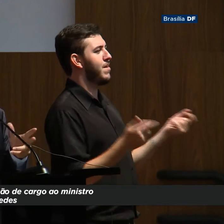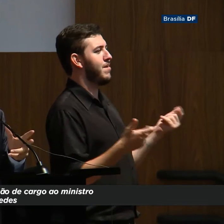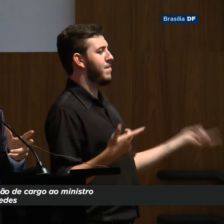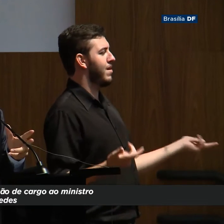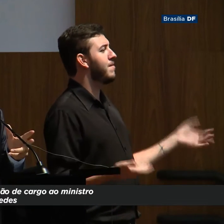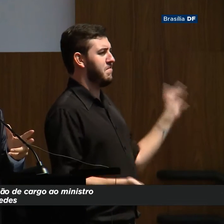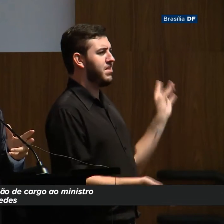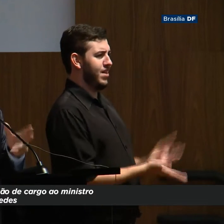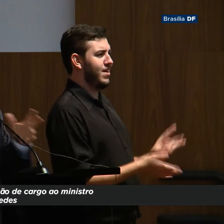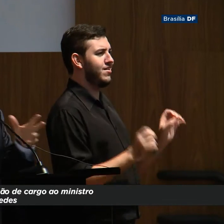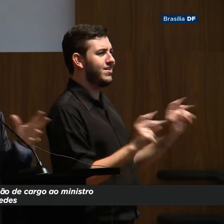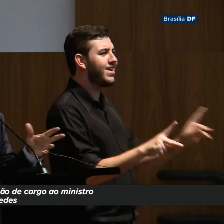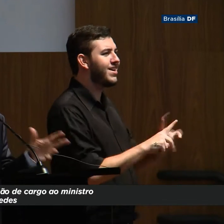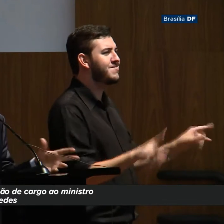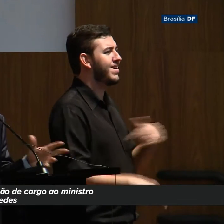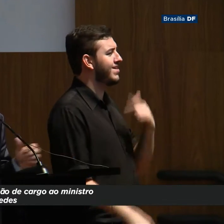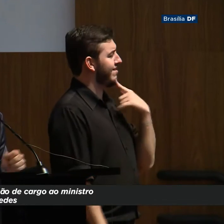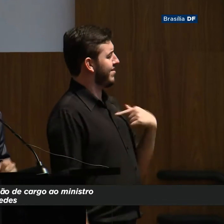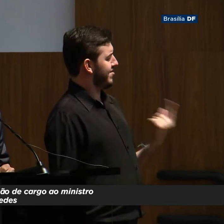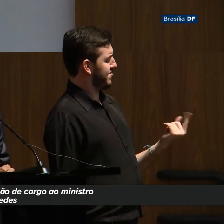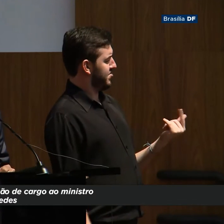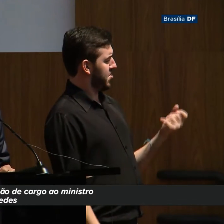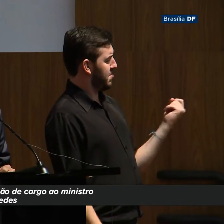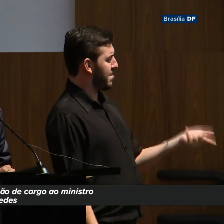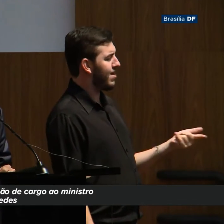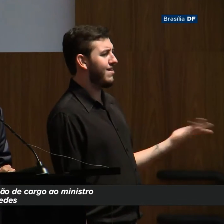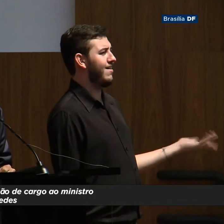ser eficiente, podendo gastar menos,